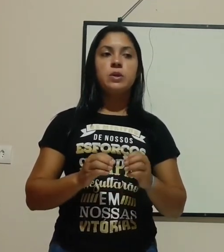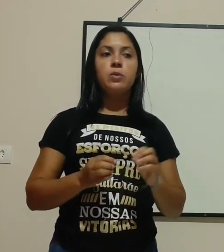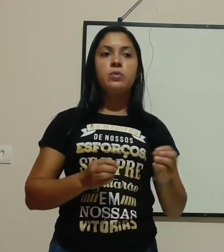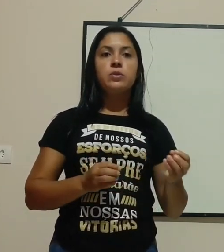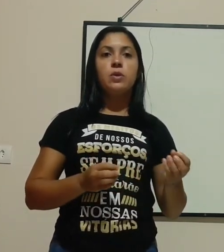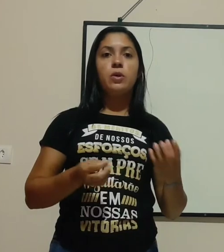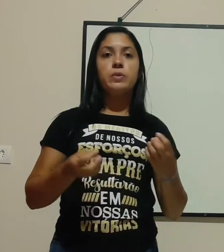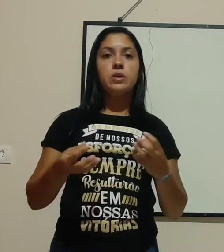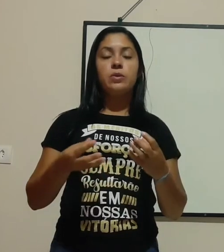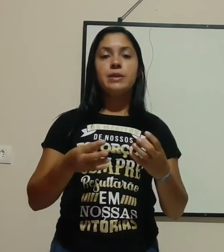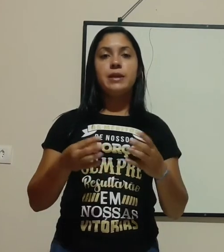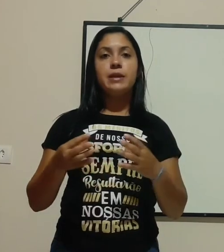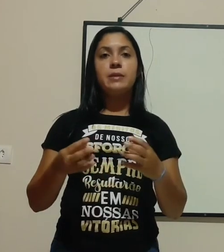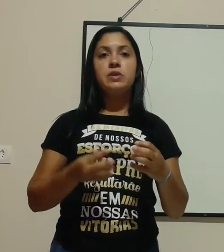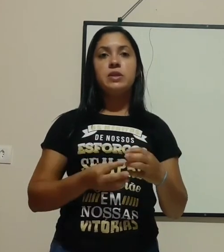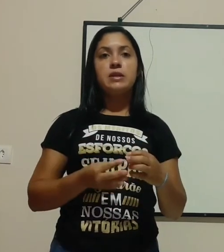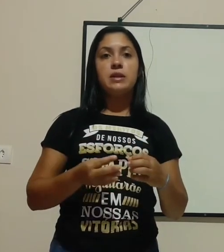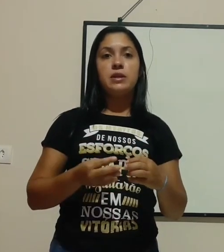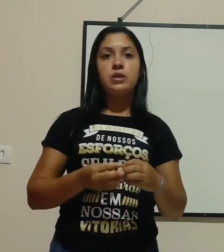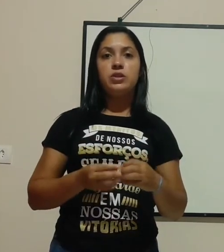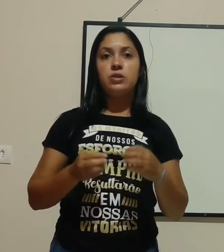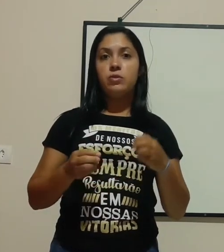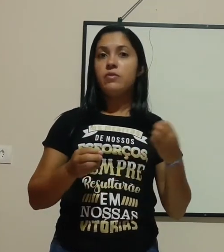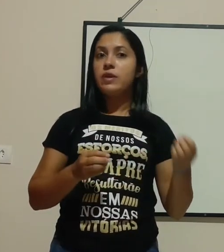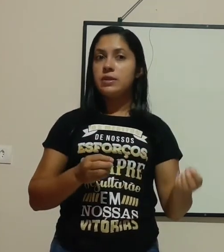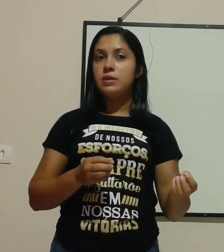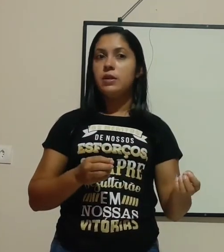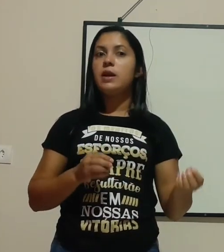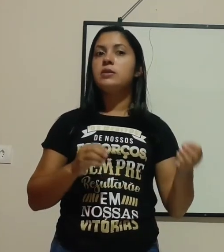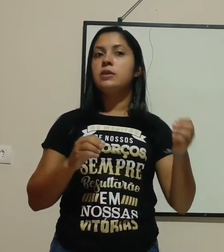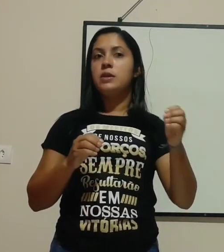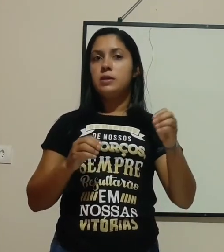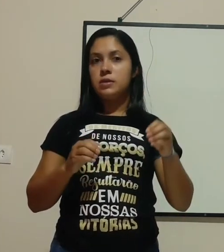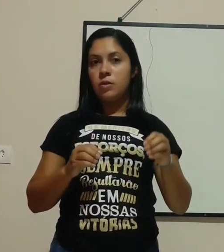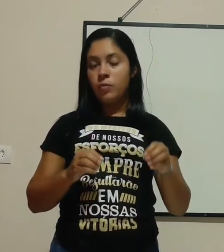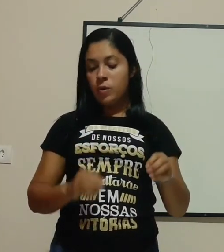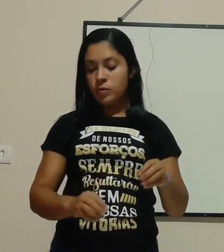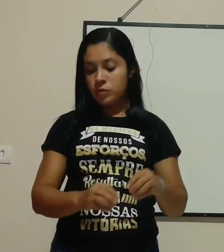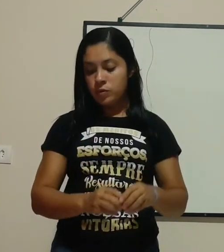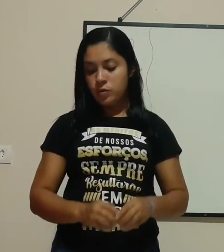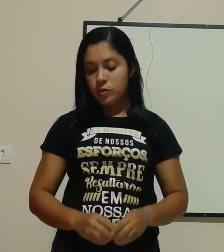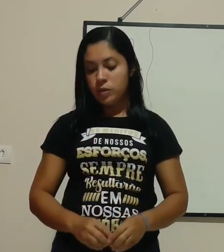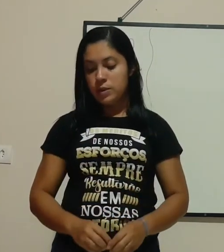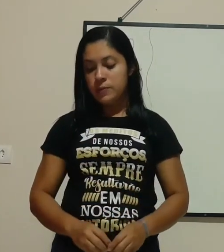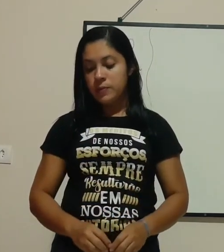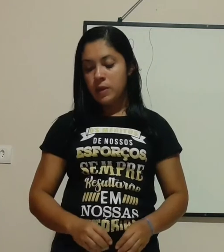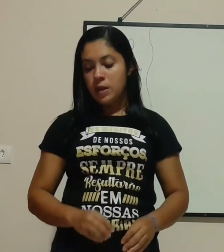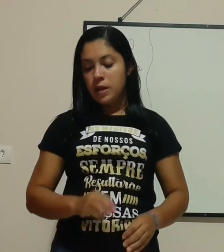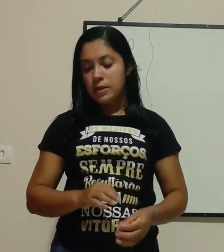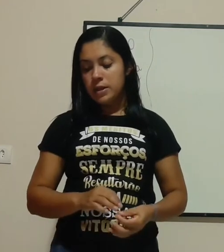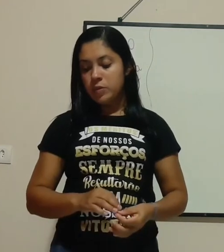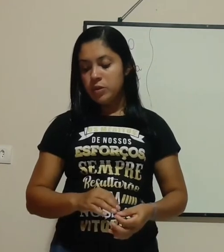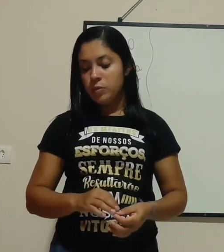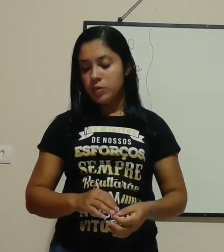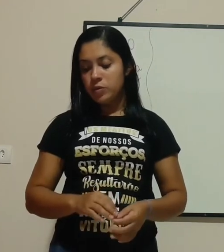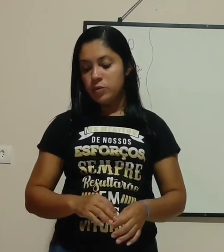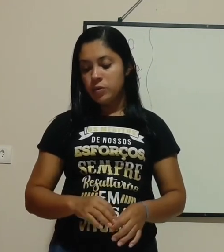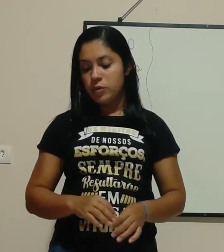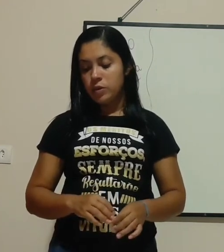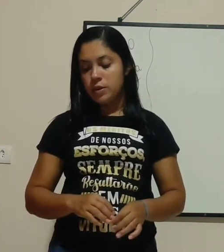alguns corpos que conseguem emitir essa energia com facilidade, são bons condutores. Exemplos de bons condutores